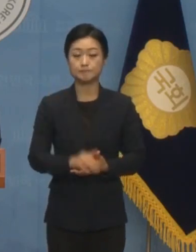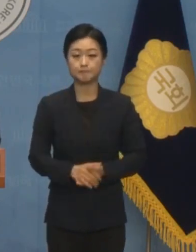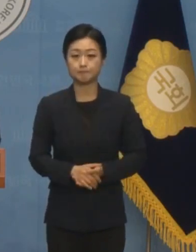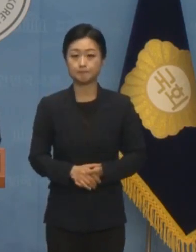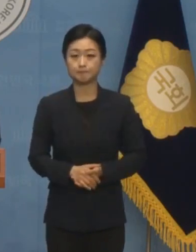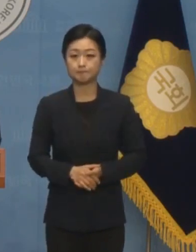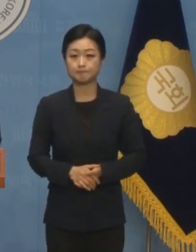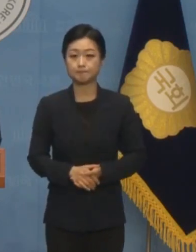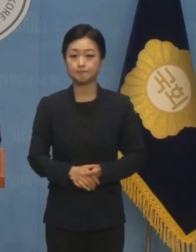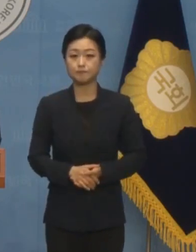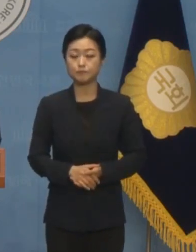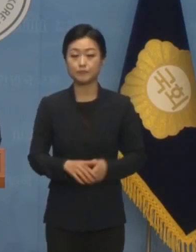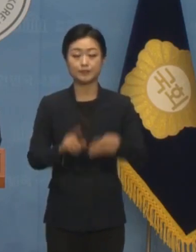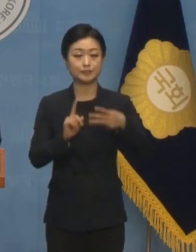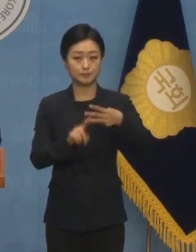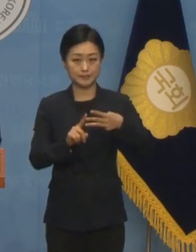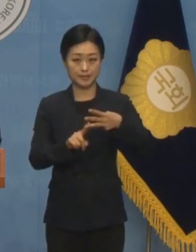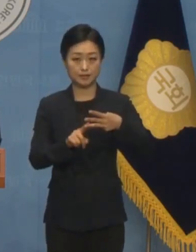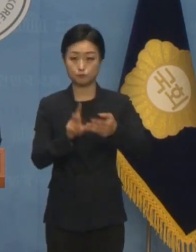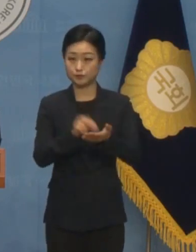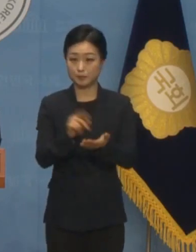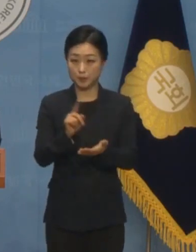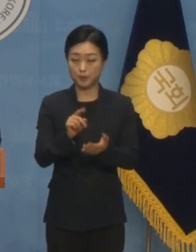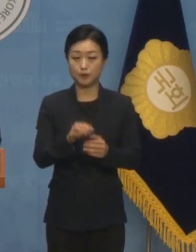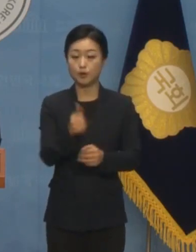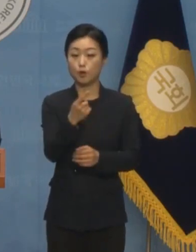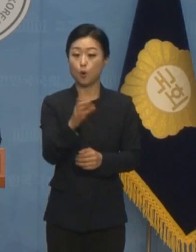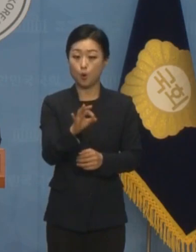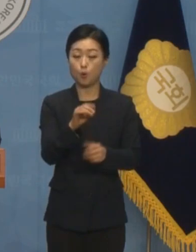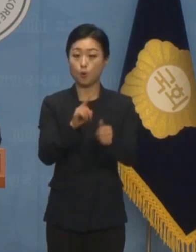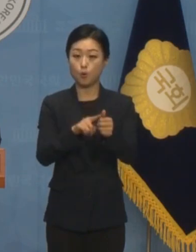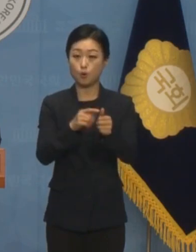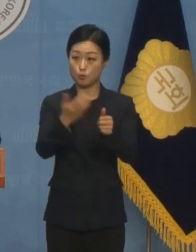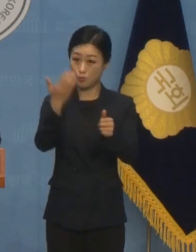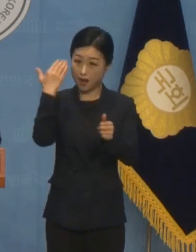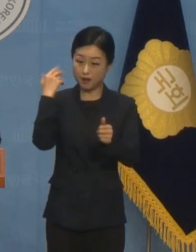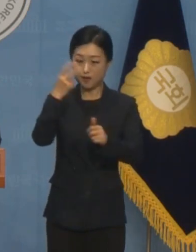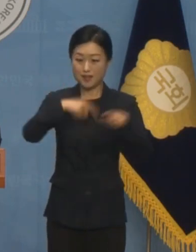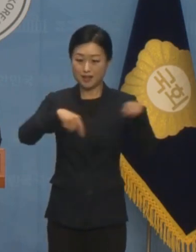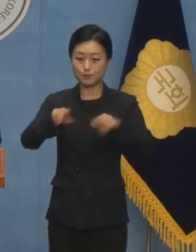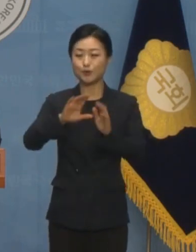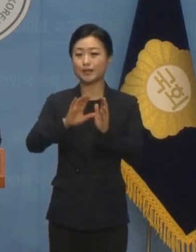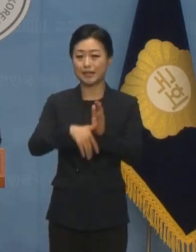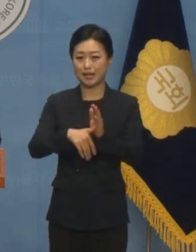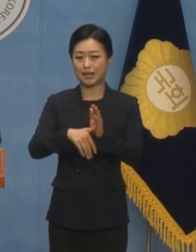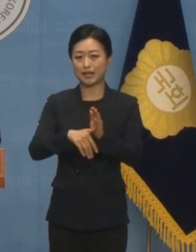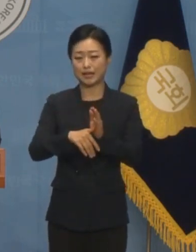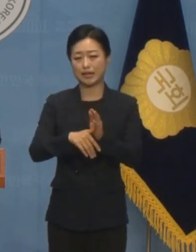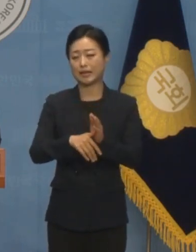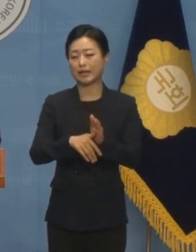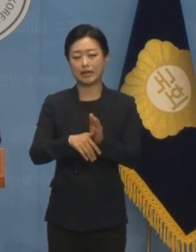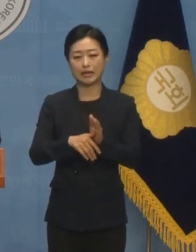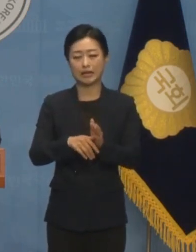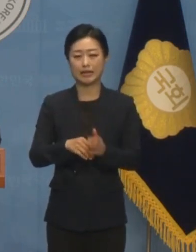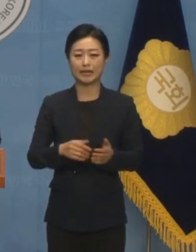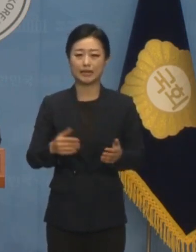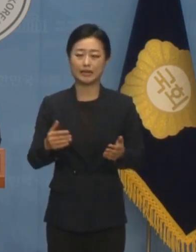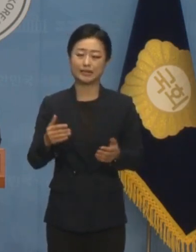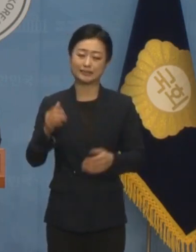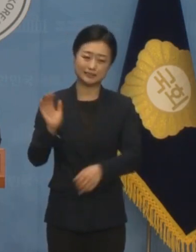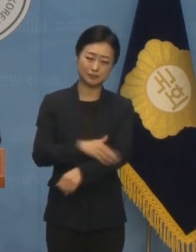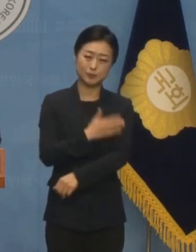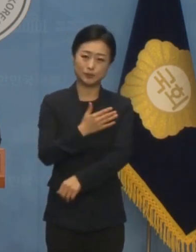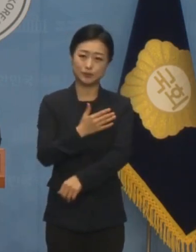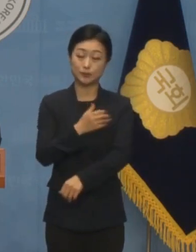세 번째 홍명보 감독의 과거 국가대표 감독 시절의 참담한 성적과 불미스러운